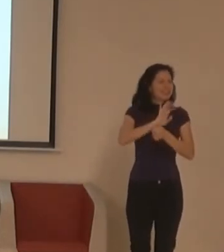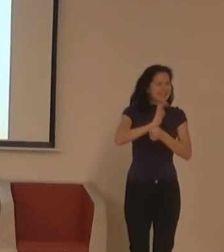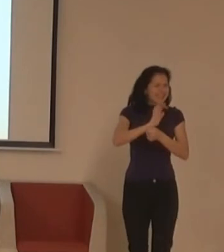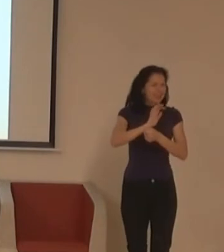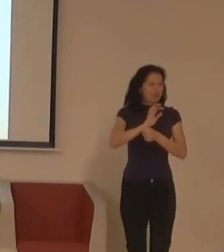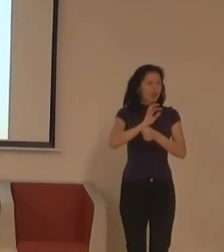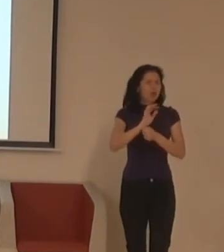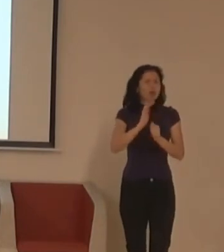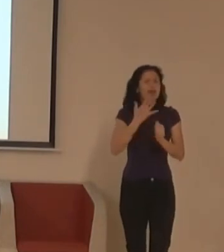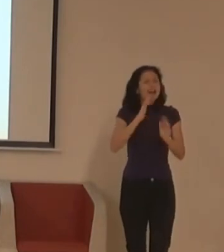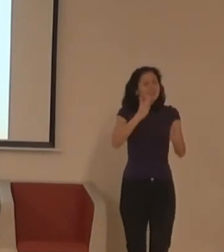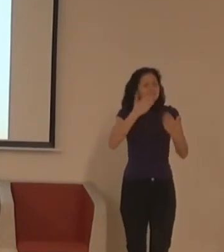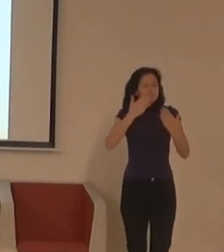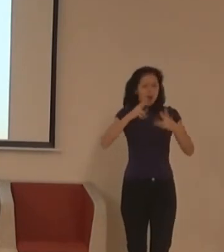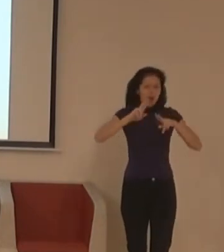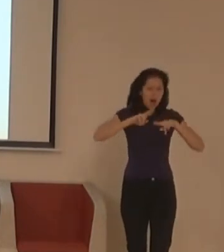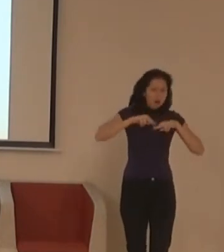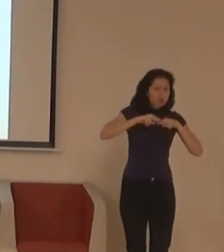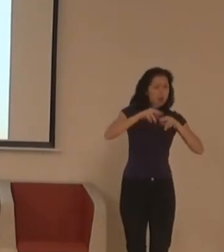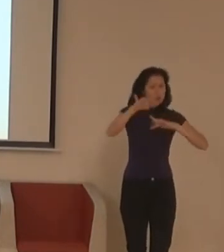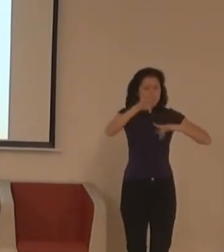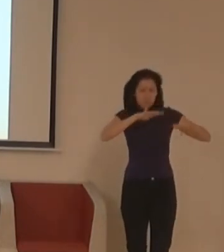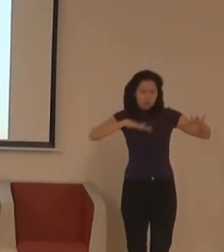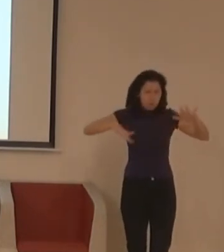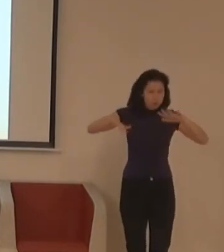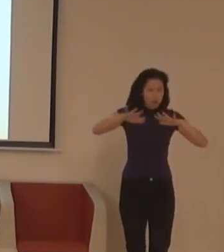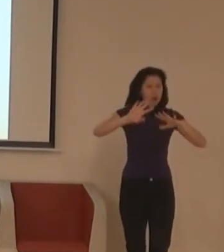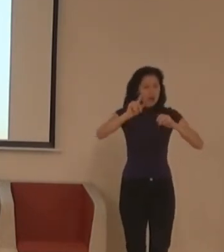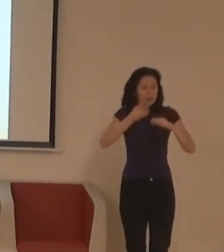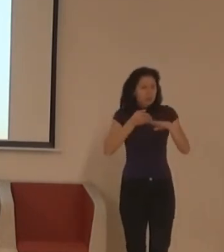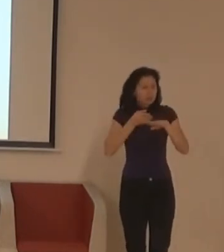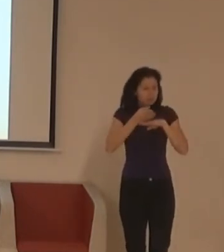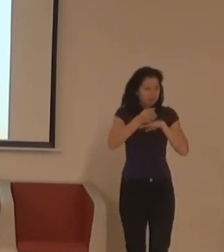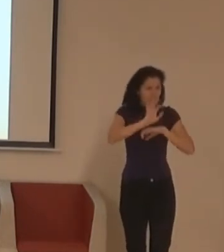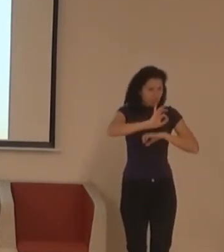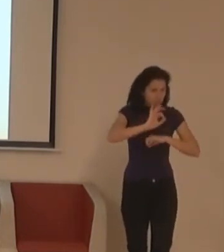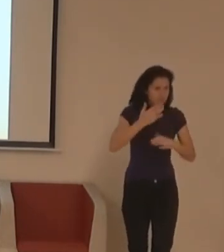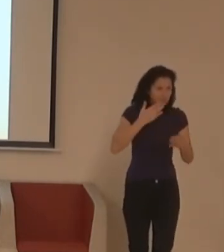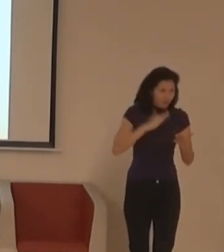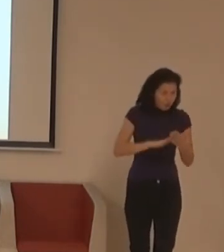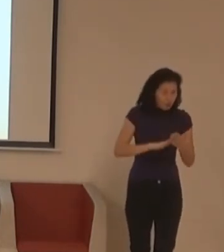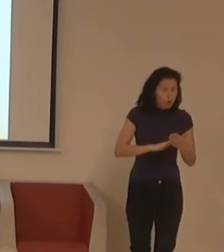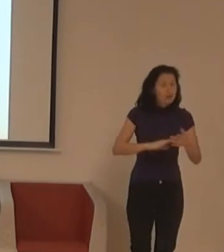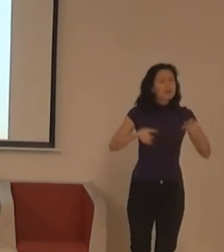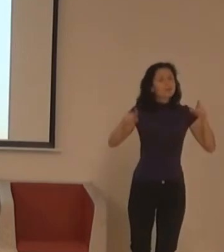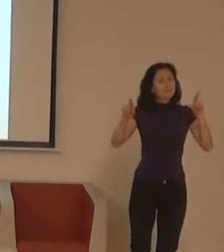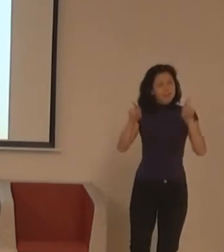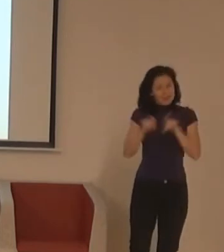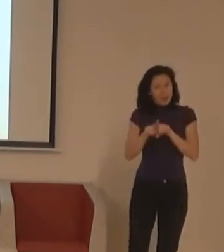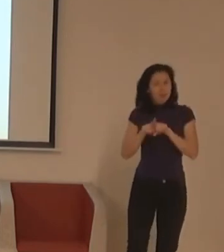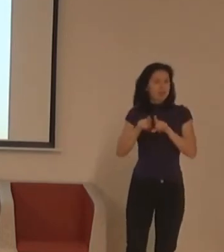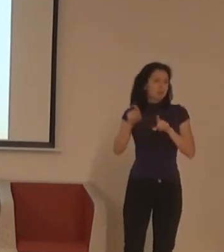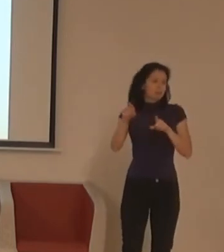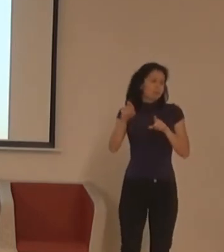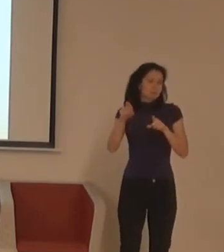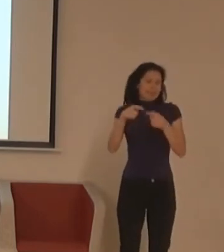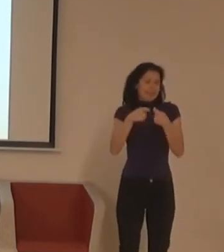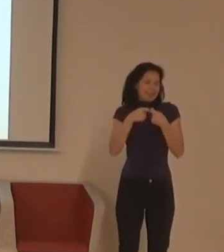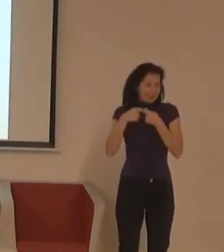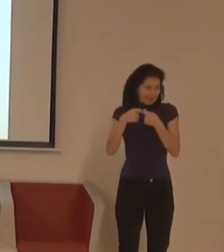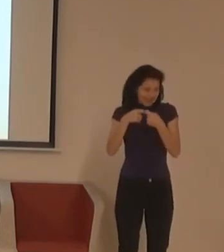tak zpřístupňování informací, tak zpřístupňování toho týmu, a tak zpřístupňování tý služby jako takový. znamená